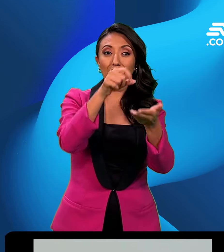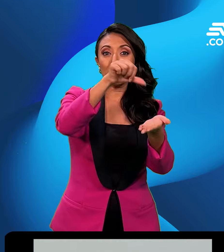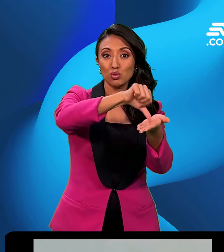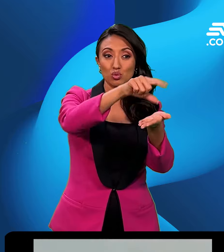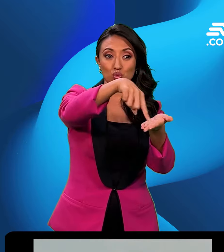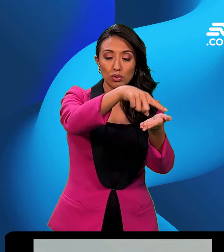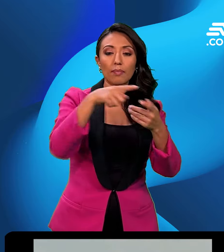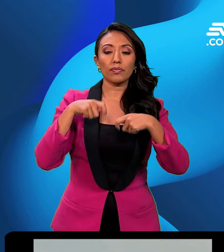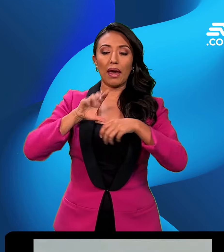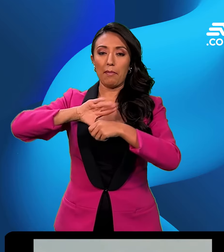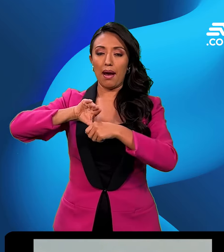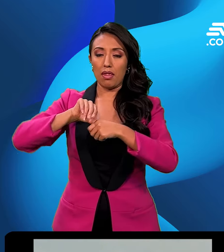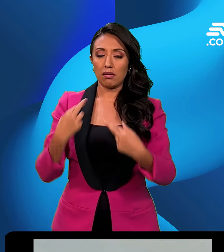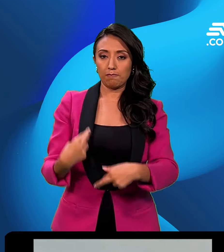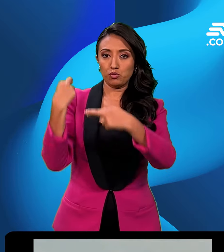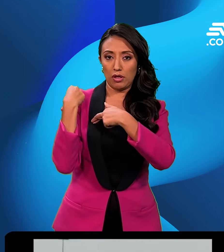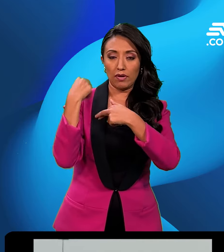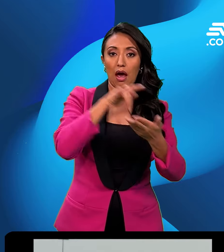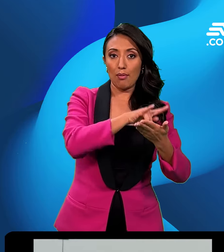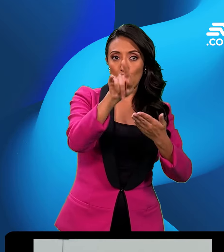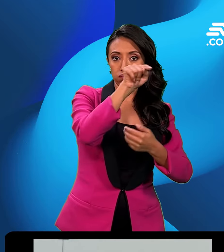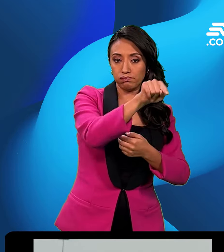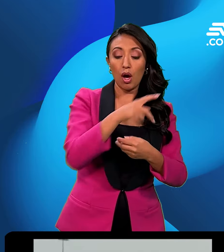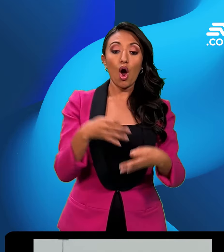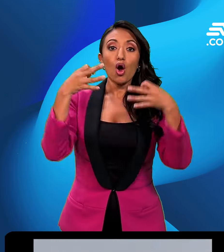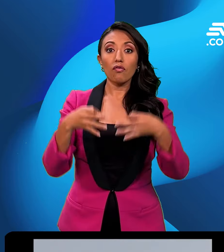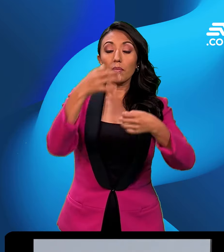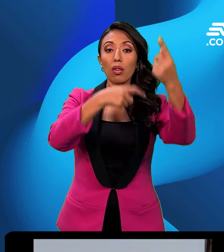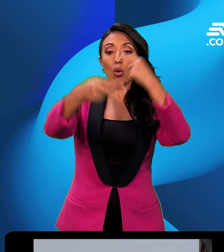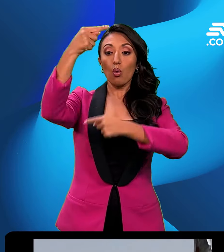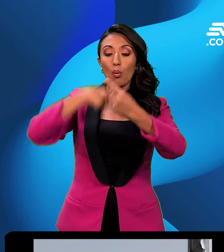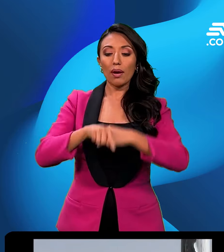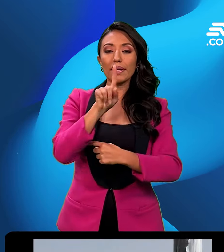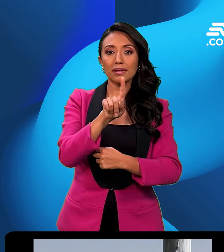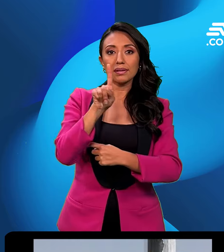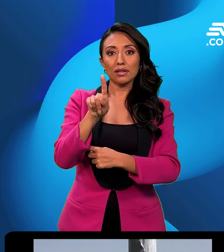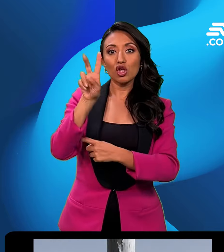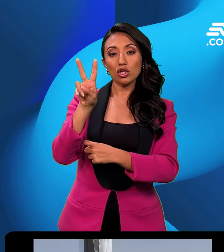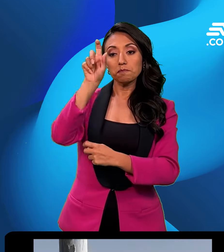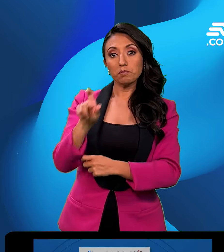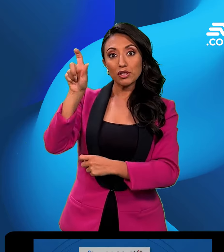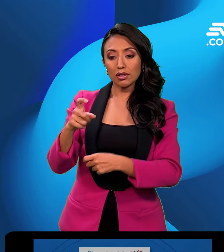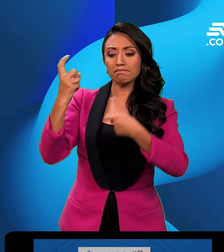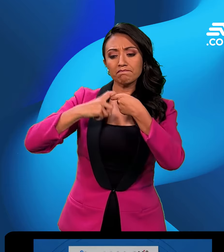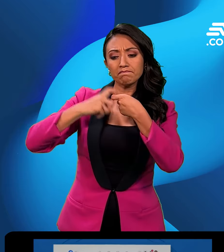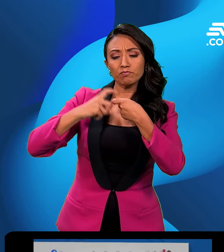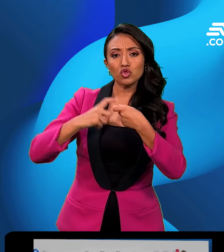la Cancillería desde Amán, Jordania. Hasta el momento se ha confirmado el retorno de 112 compatriotas registrados en los canales